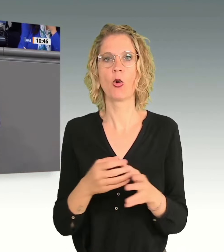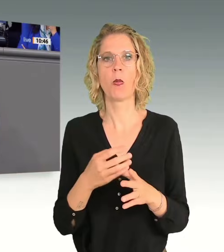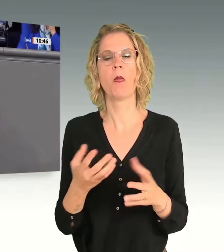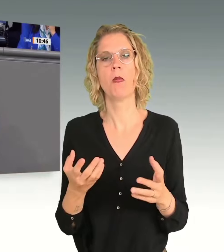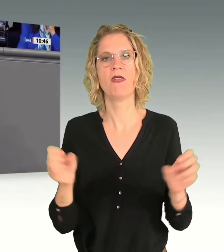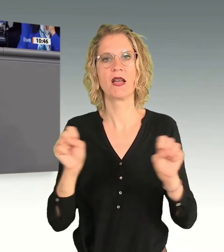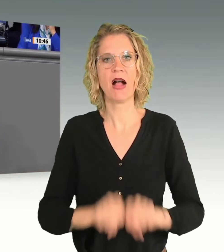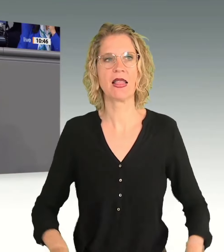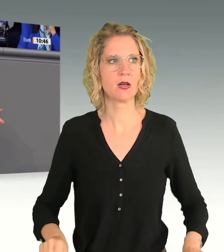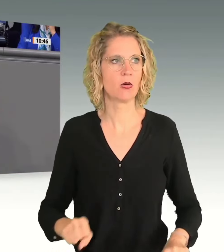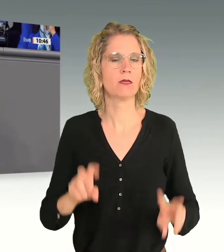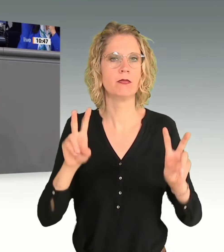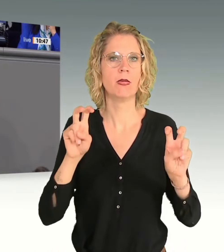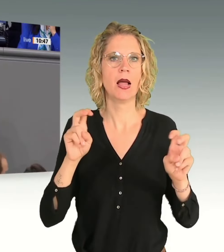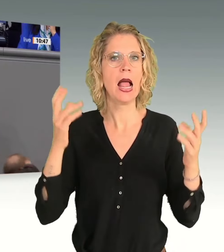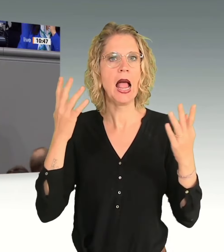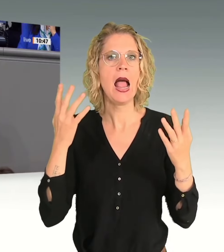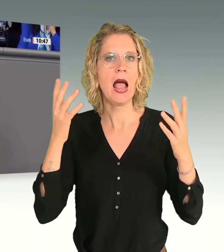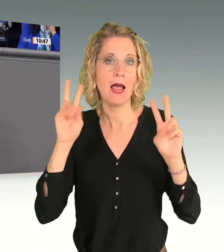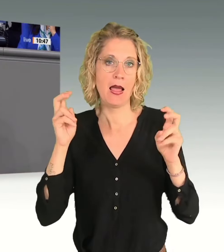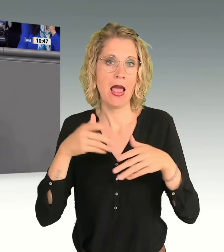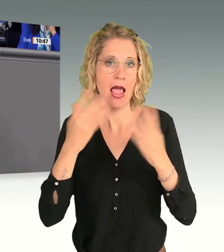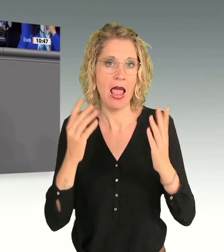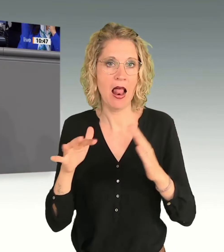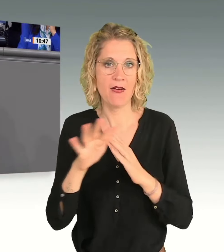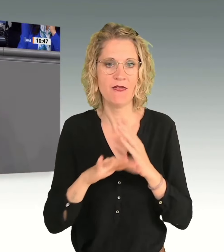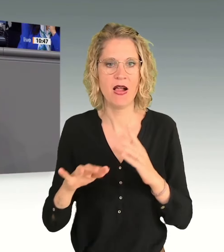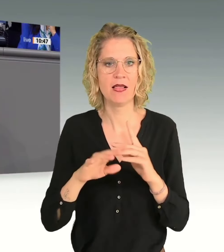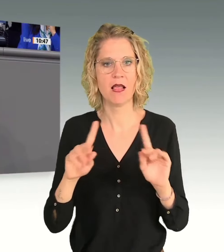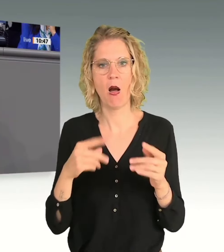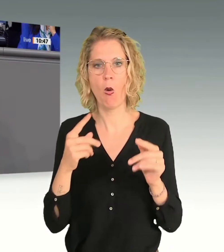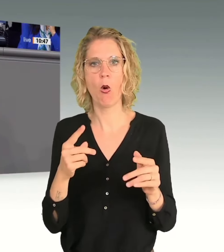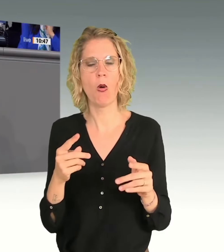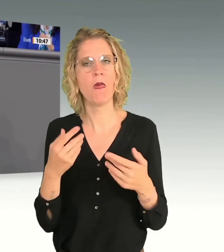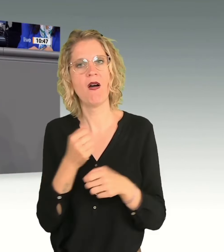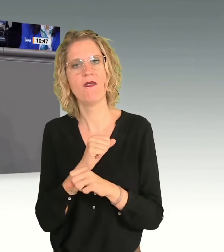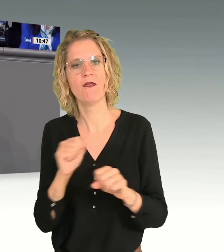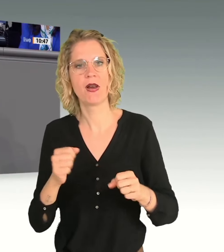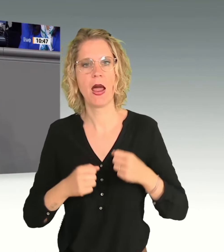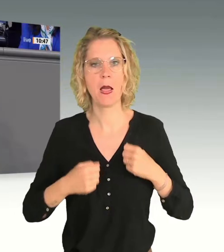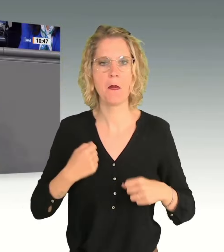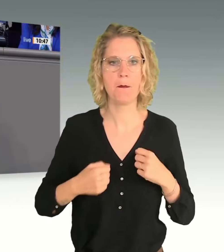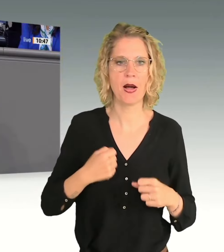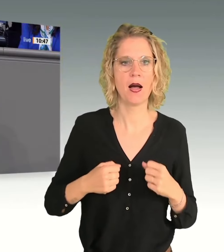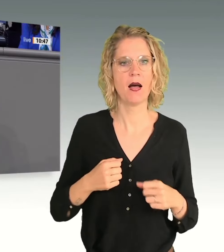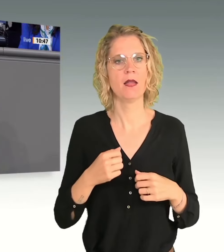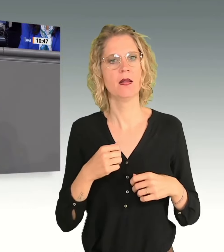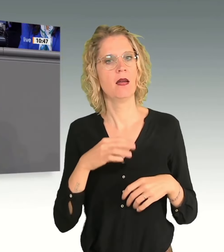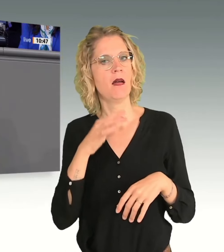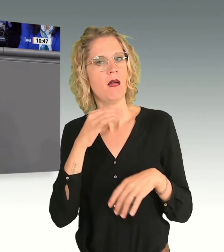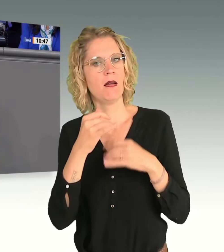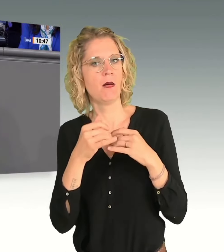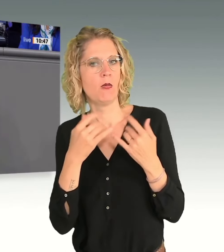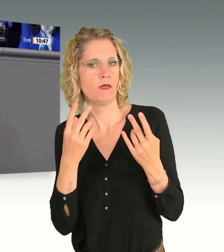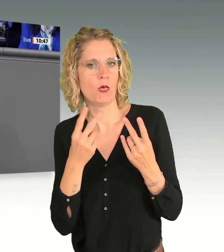Geringschätzungen von Frauen im Freibad, von Lehrerinnen, weiblichen Rettungskräften oder Polizistinnen. Unsere Gesellschaft kippt, und